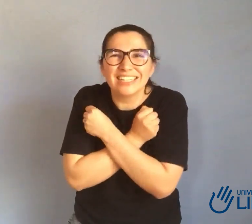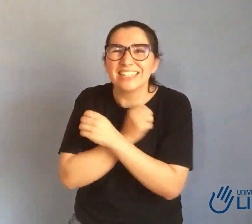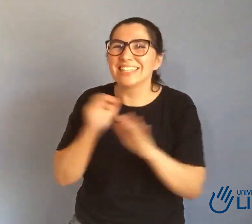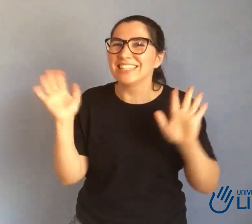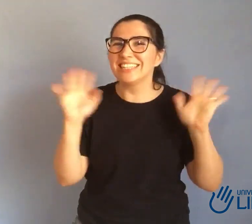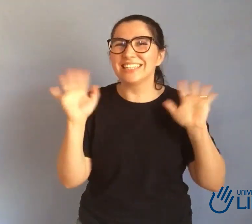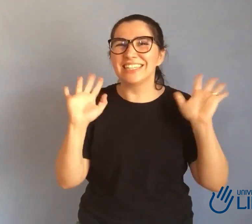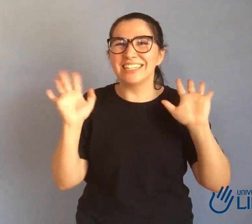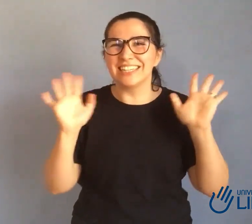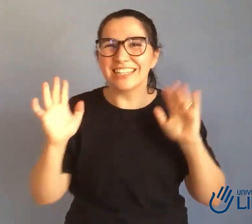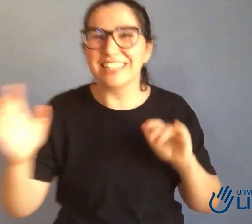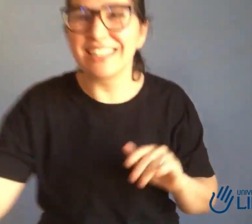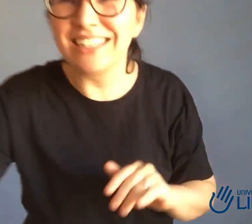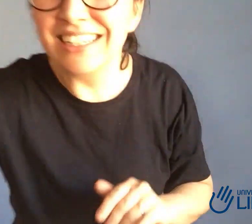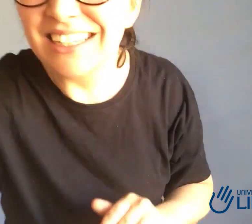parabéns para vocês. Tchau!